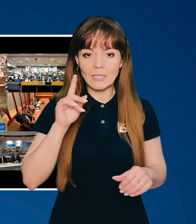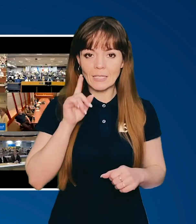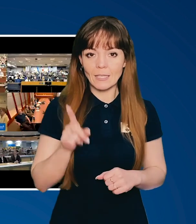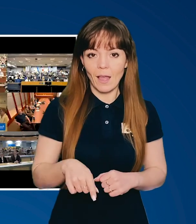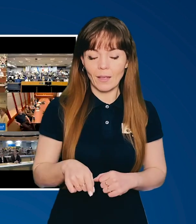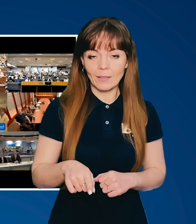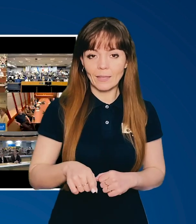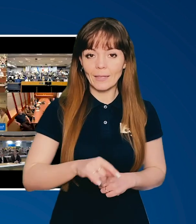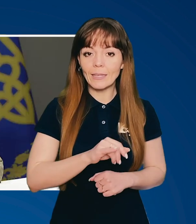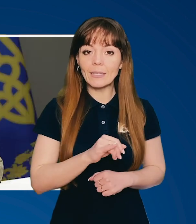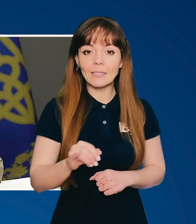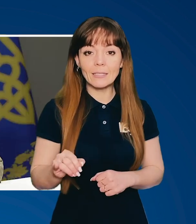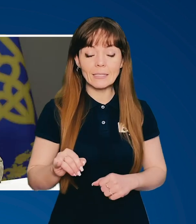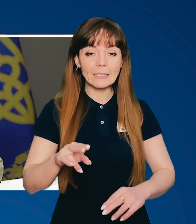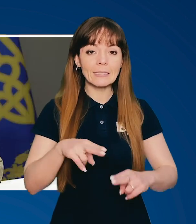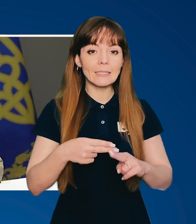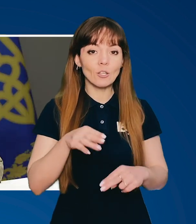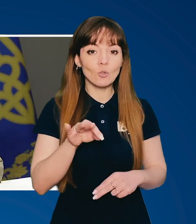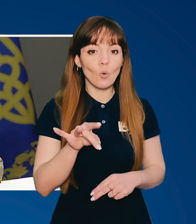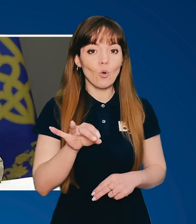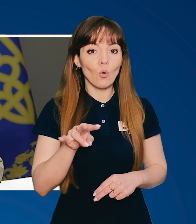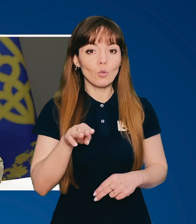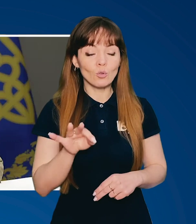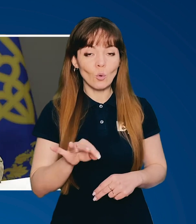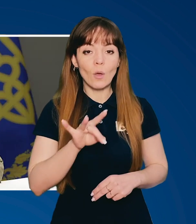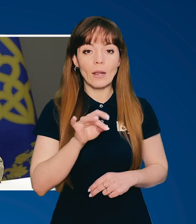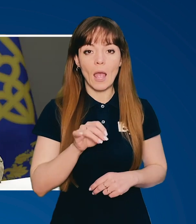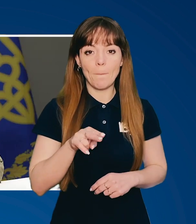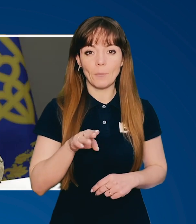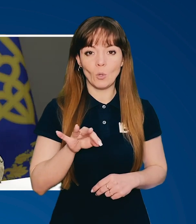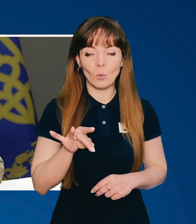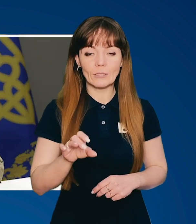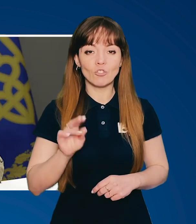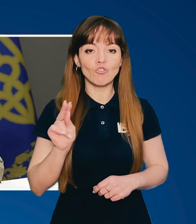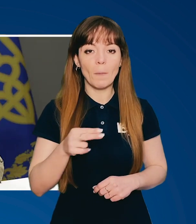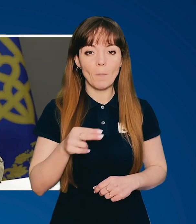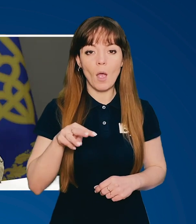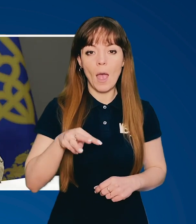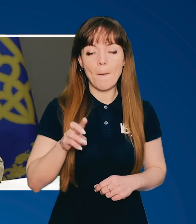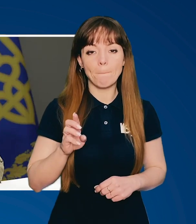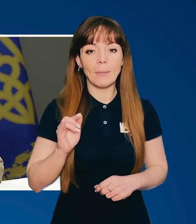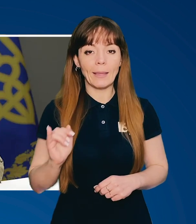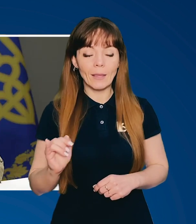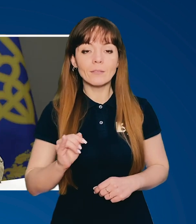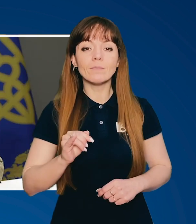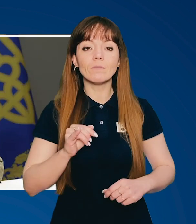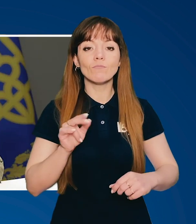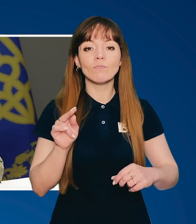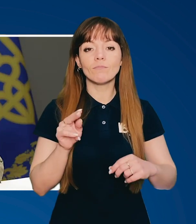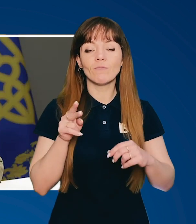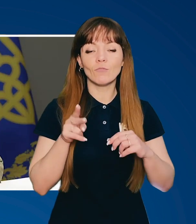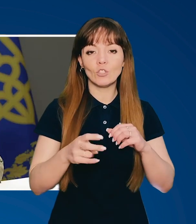І це Торонто Репторс. Чемпіони НБІ 2019 року.